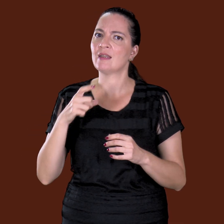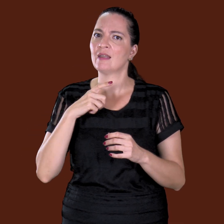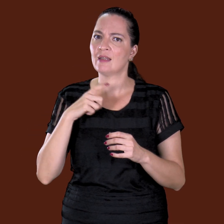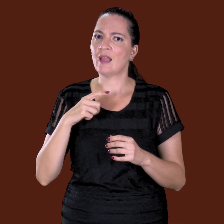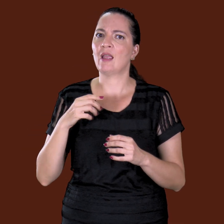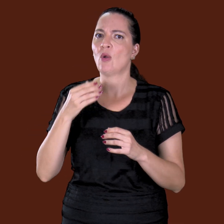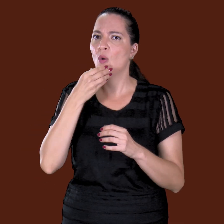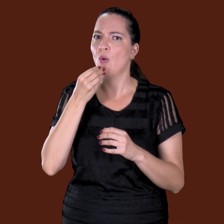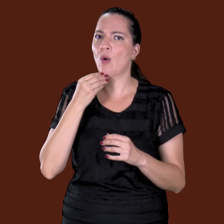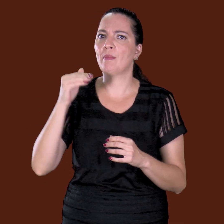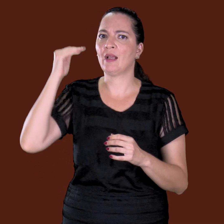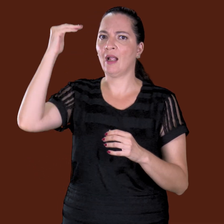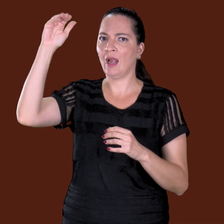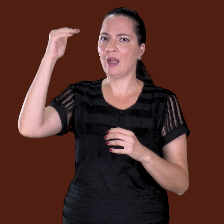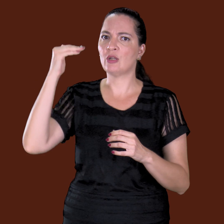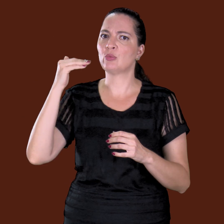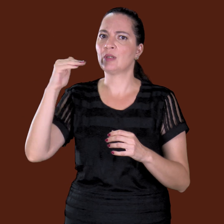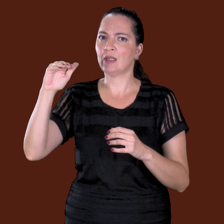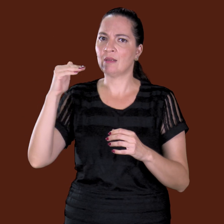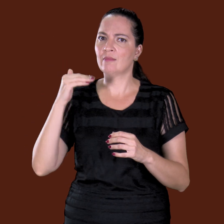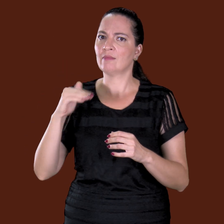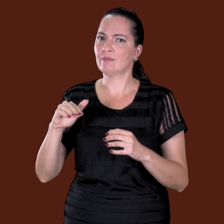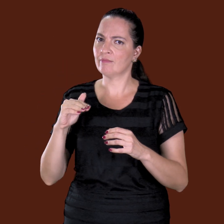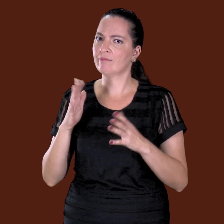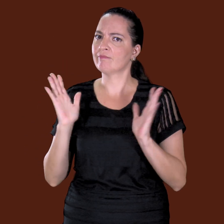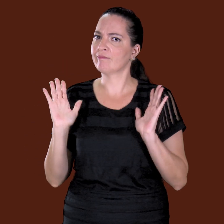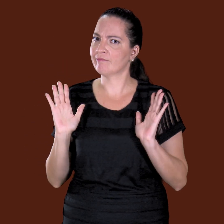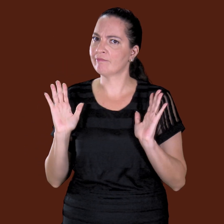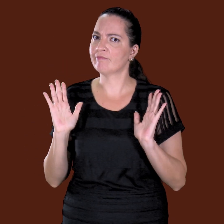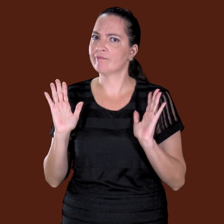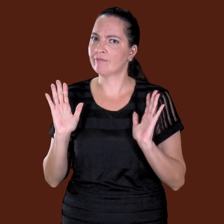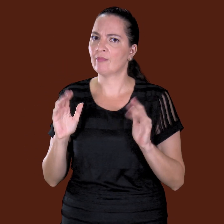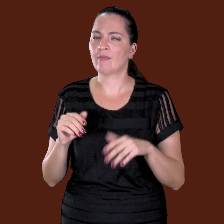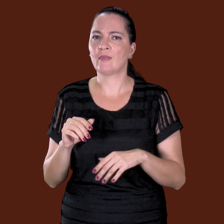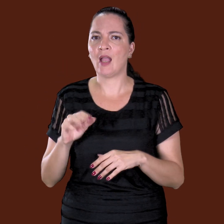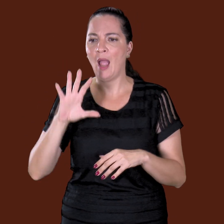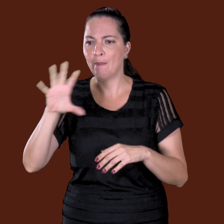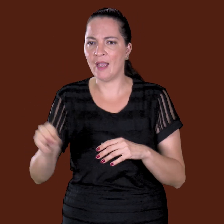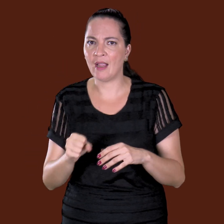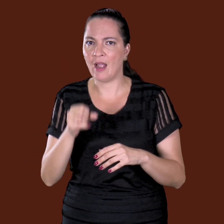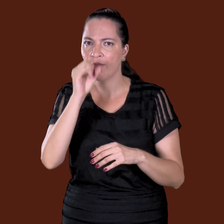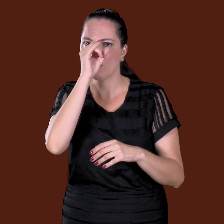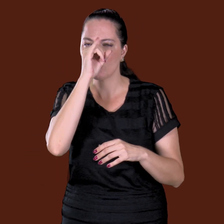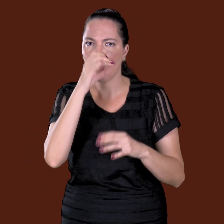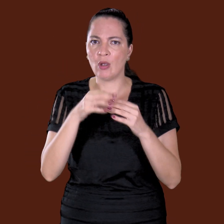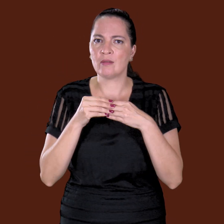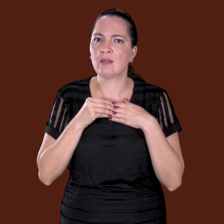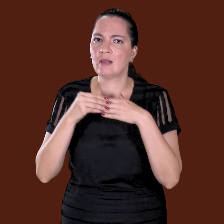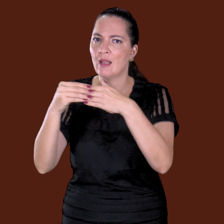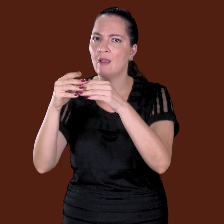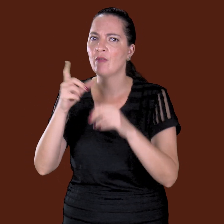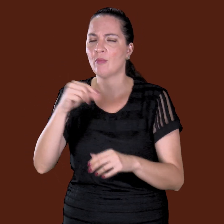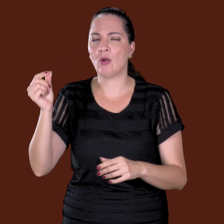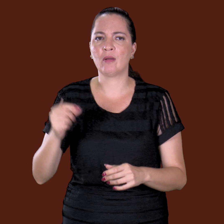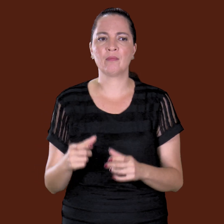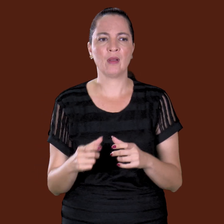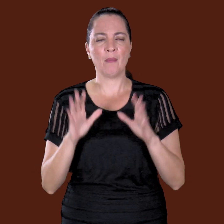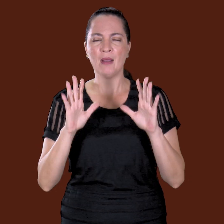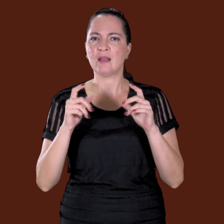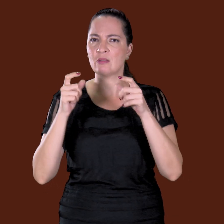tudo com uns coros na cabeça, igualzinho do extraterrestre. Aí pegou aquela porca parida e levou. Aonde que é? Ele falou, é aqui,